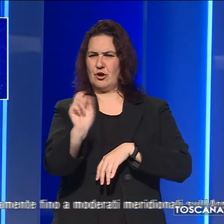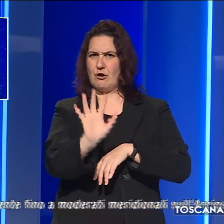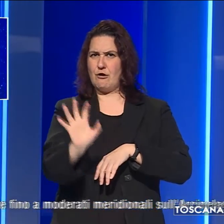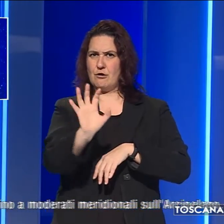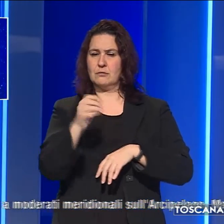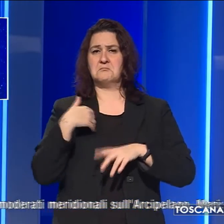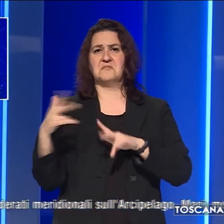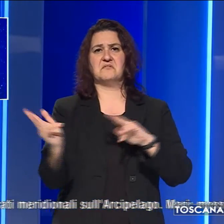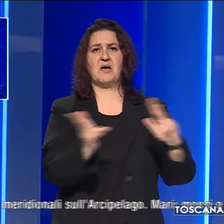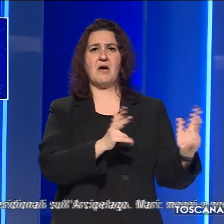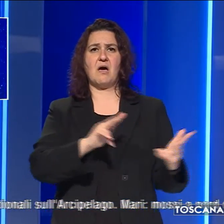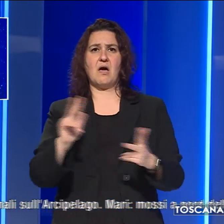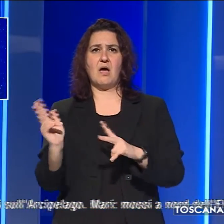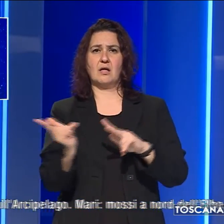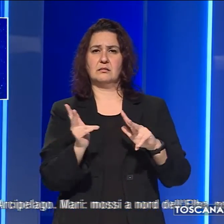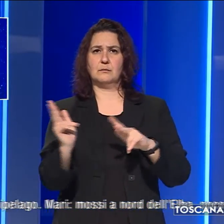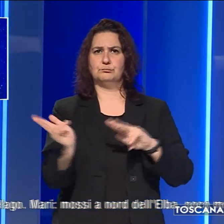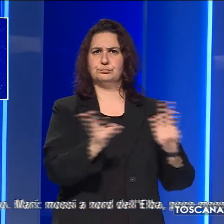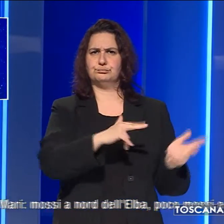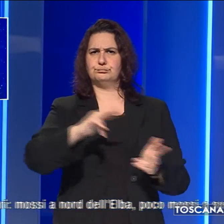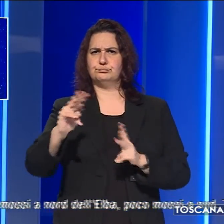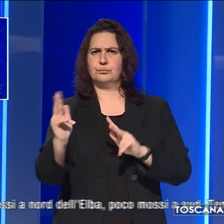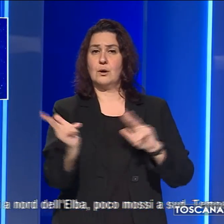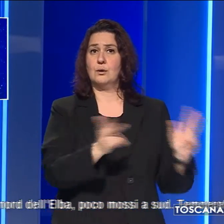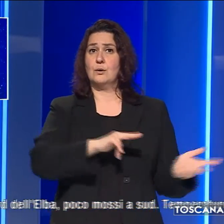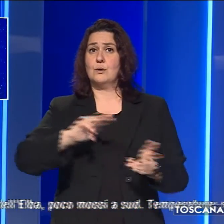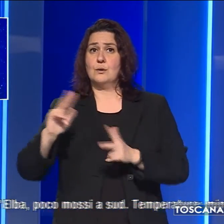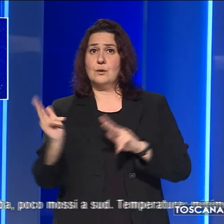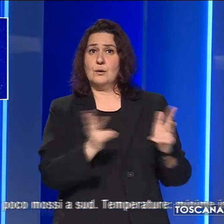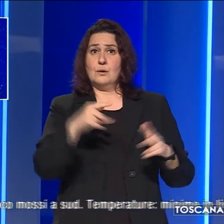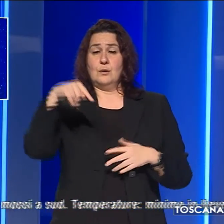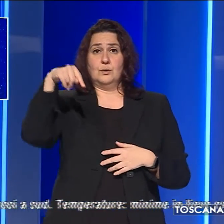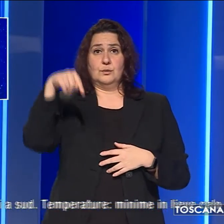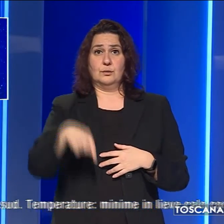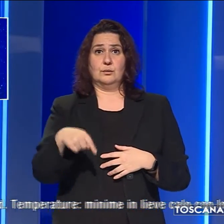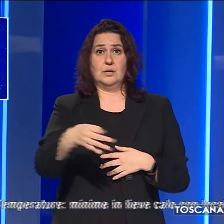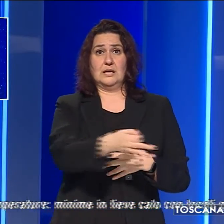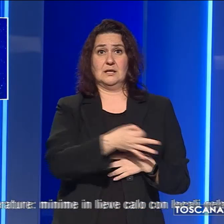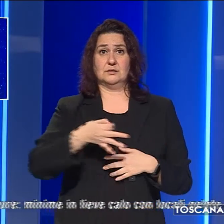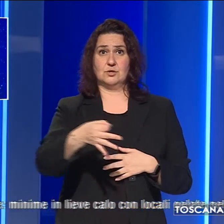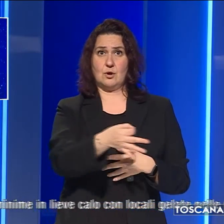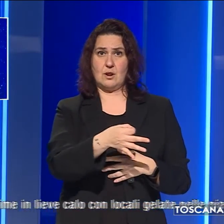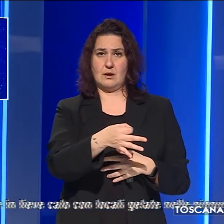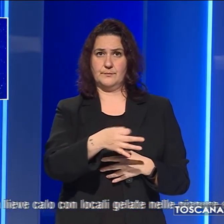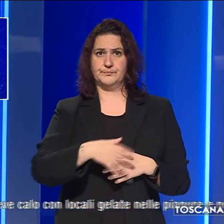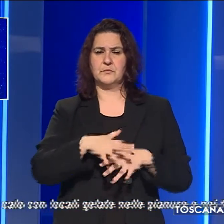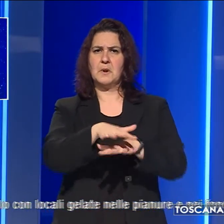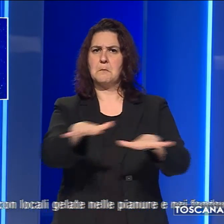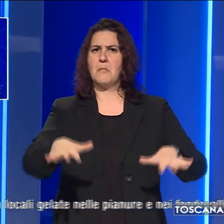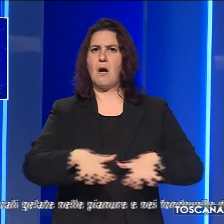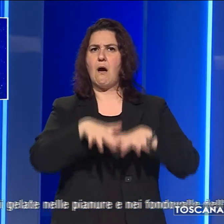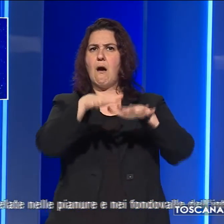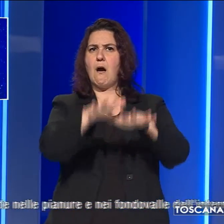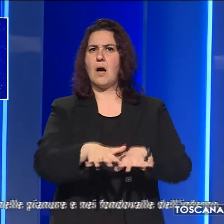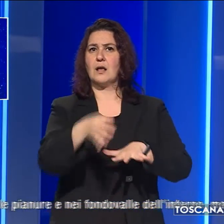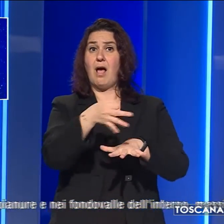deboli variabili temporaneamente fino a moderati meridionali sull'arcipelago. Mari mossi